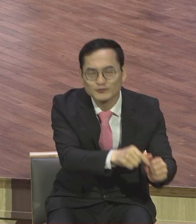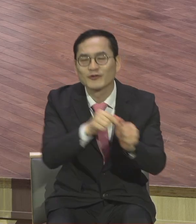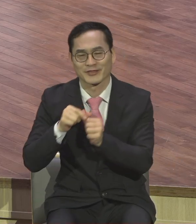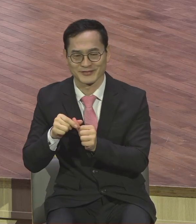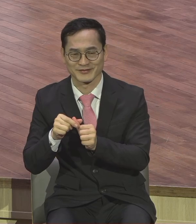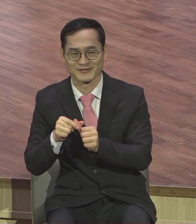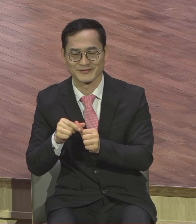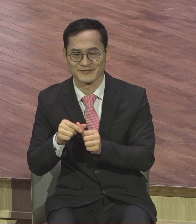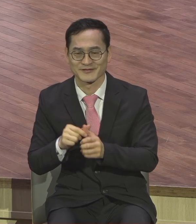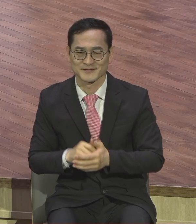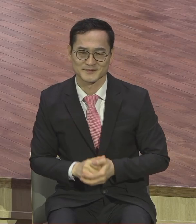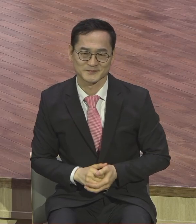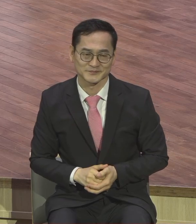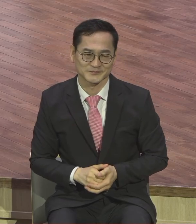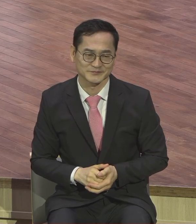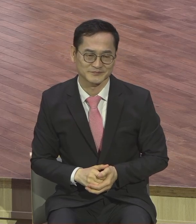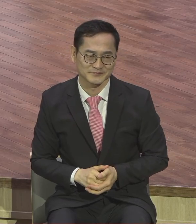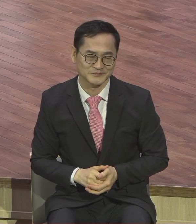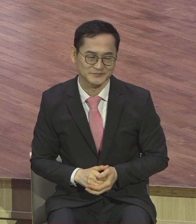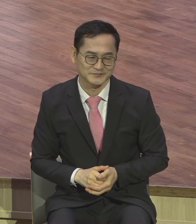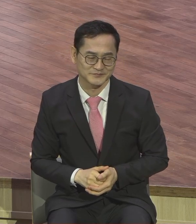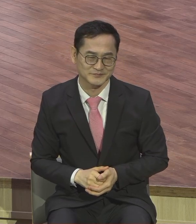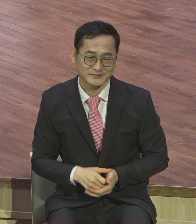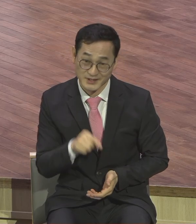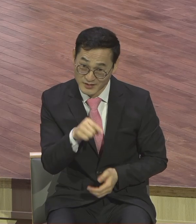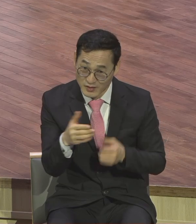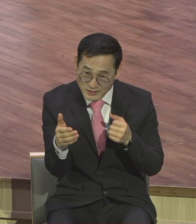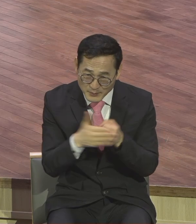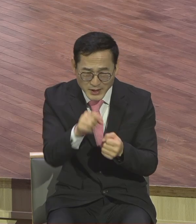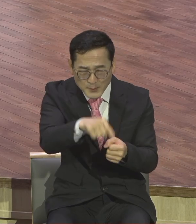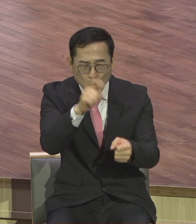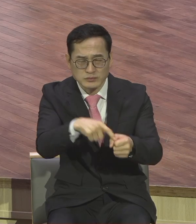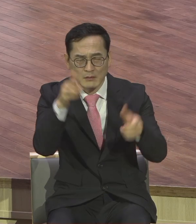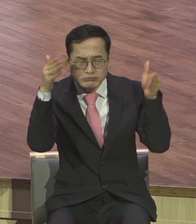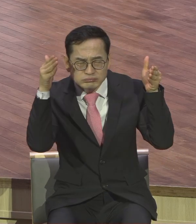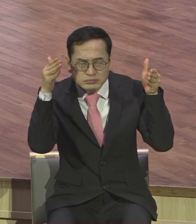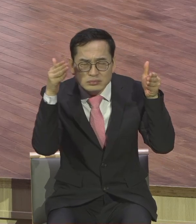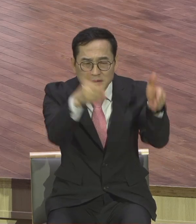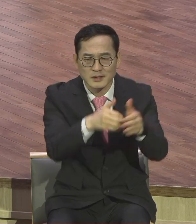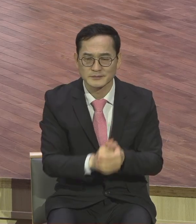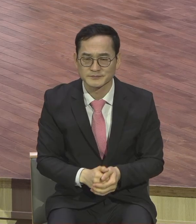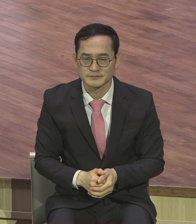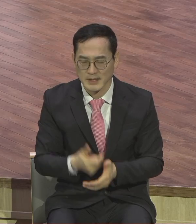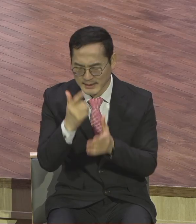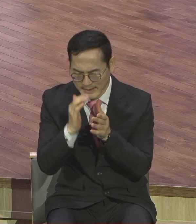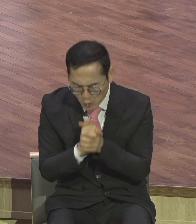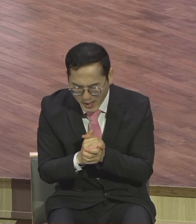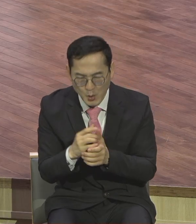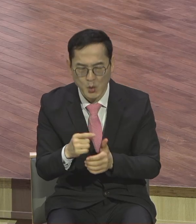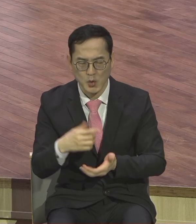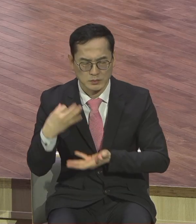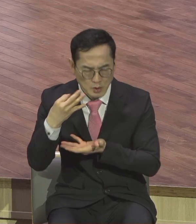이것 때문에 기도하고 이것 때문에 물질들이고 이것 때문에 헌신하고 이것 때문에 생을 들었다